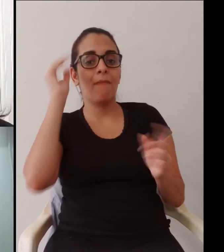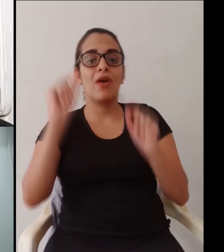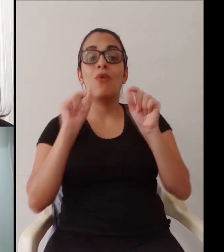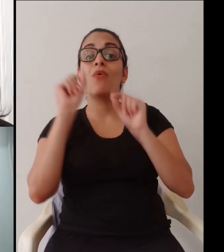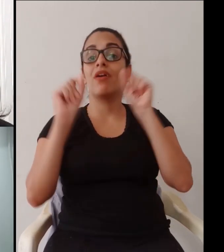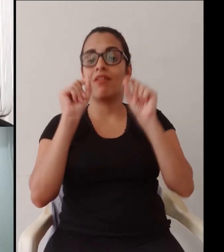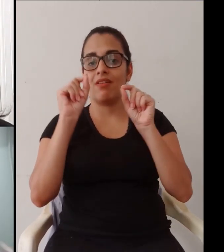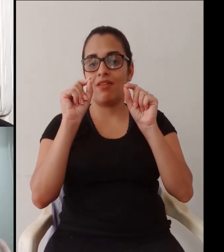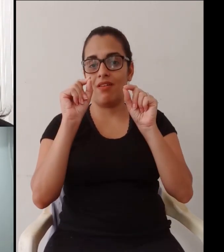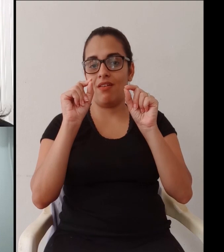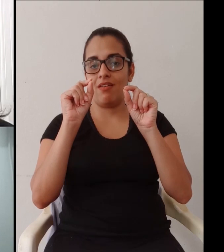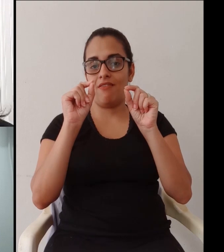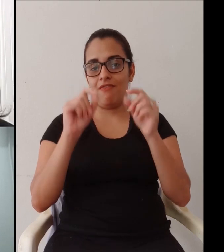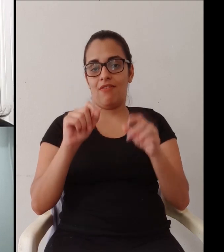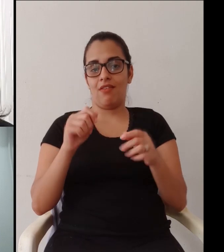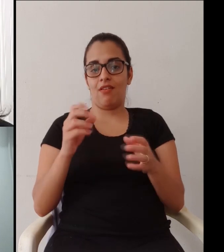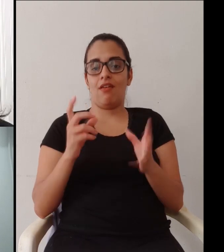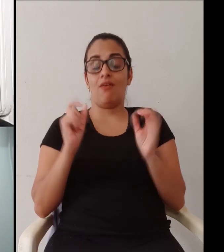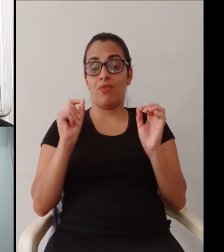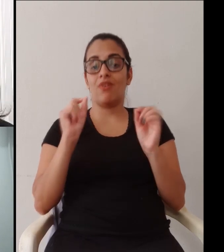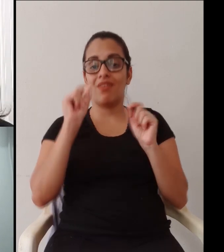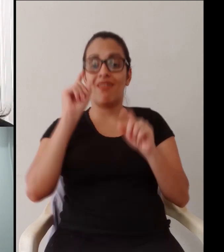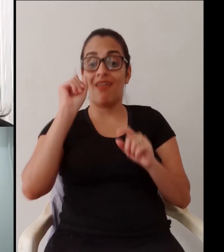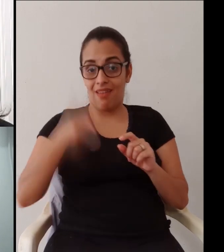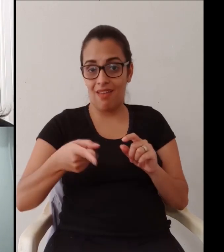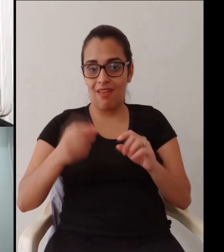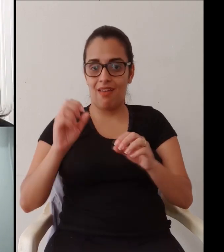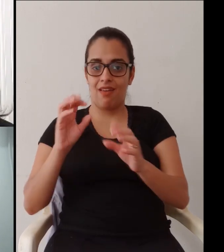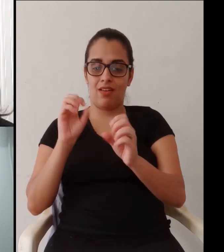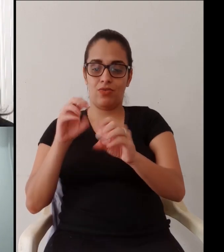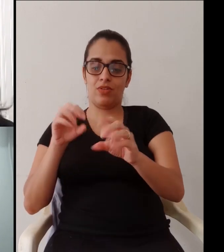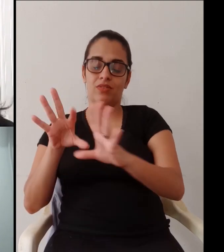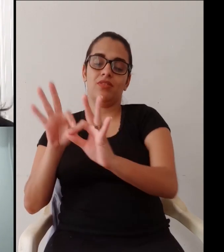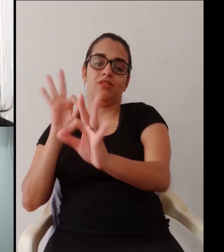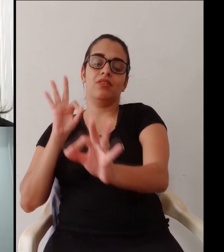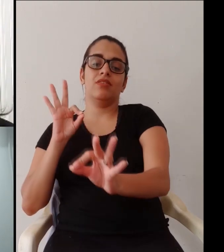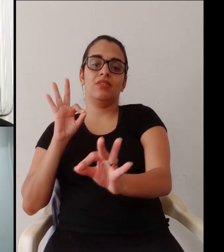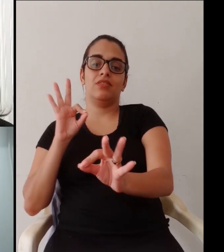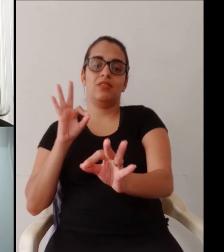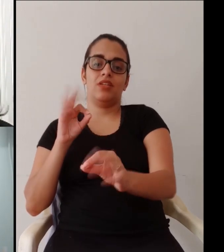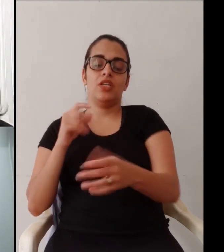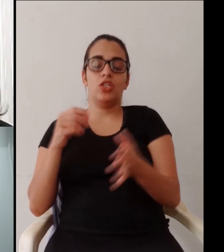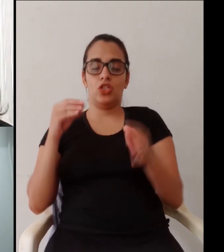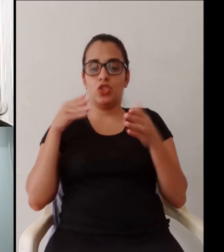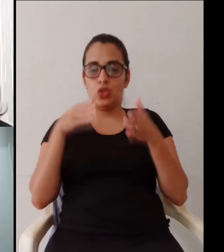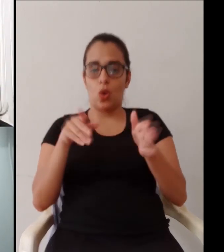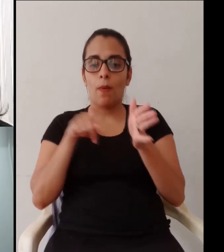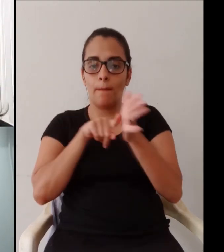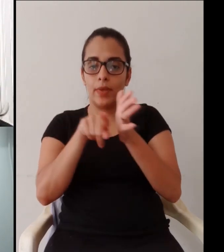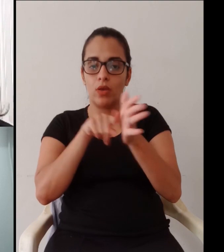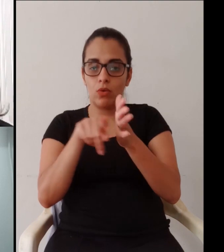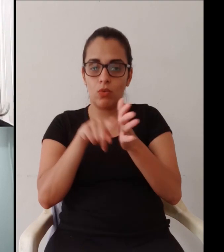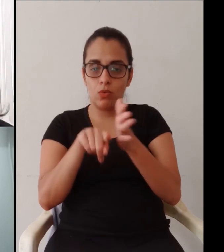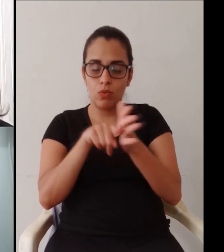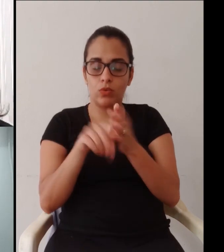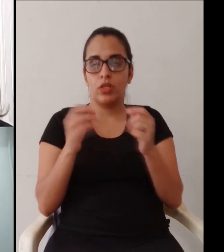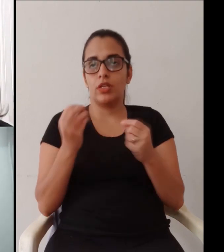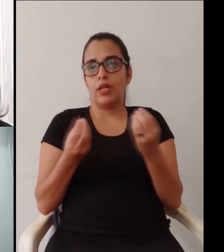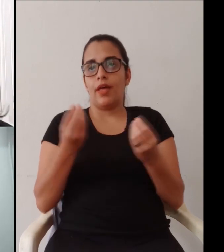na minha opinião, preconceito é parte pela falta de conhecimento de como realmente funciona a EAD, né? Para mim, não